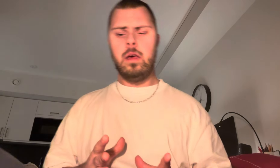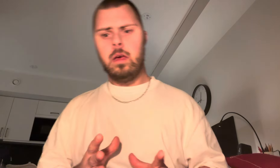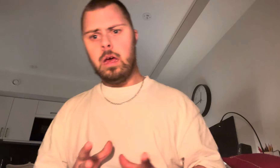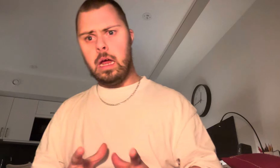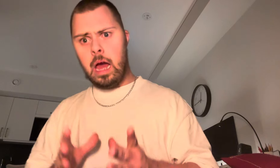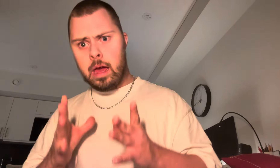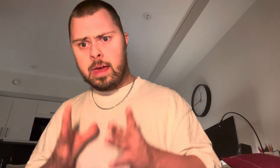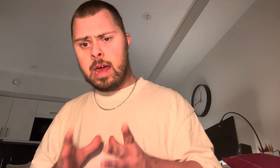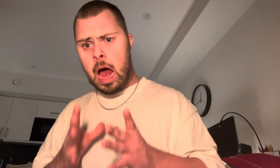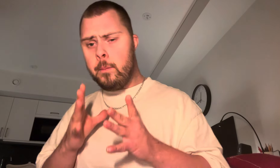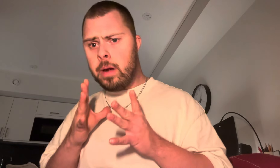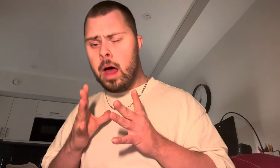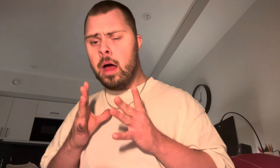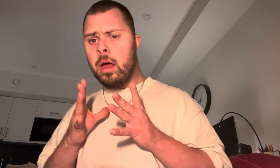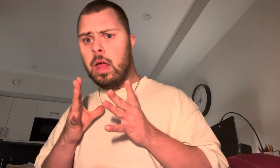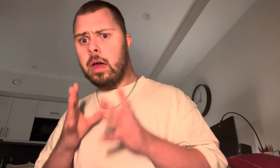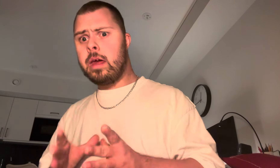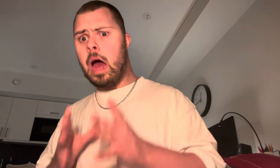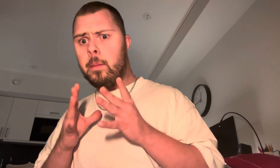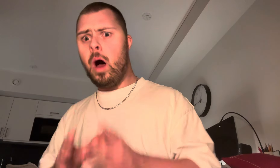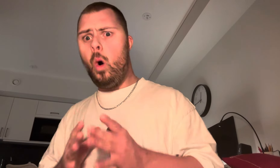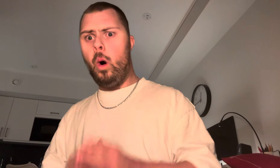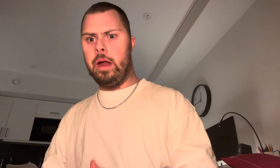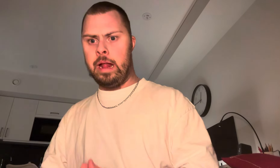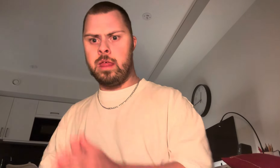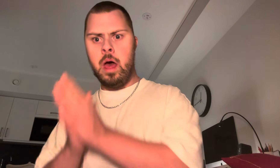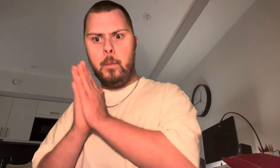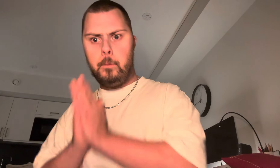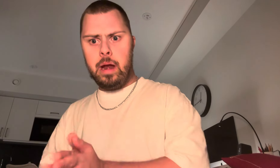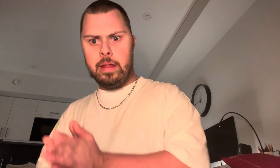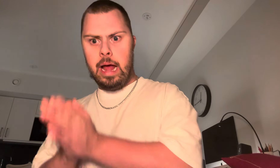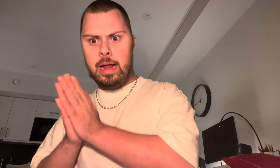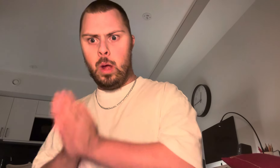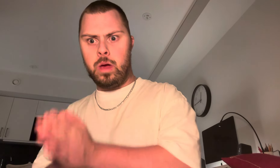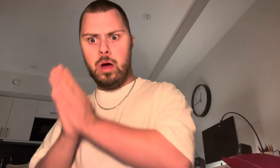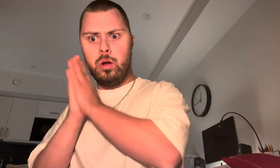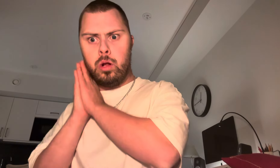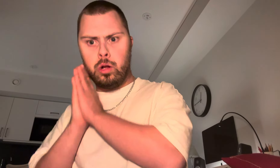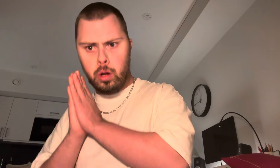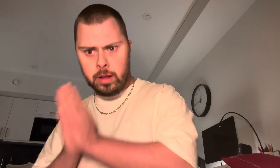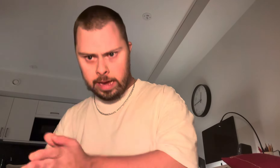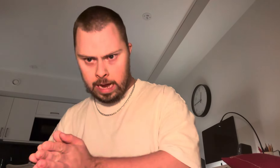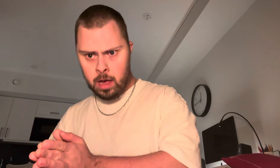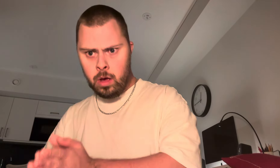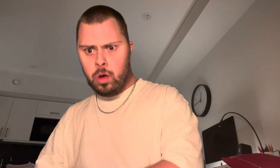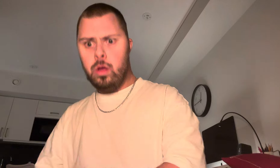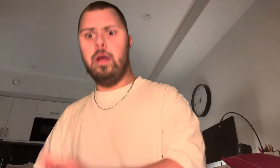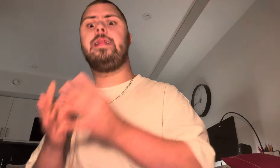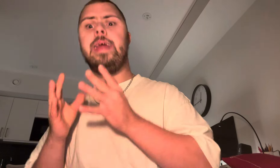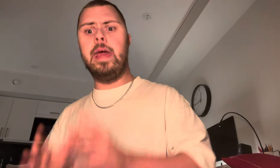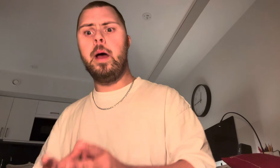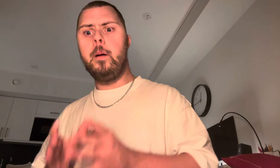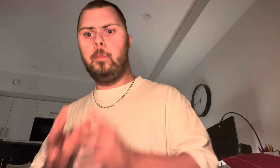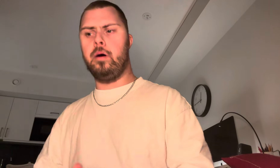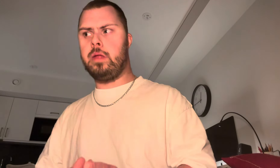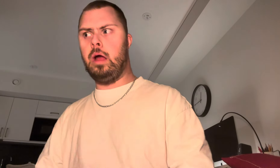Det gamla årets bilder som är under 23. Det måste jag